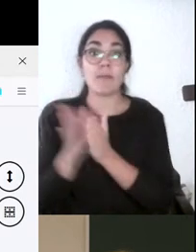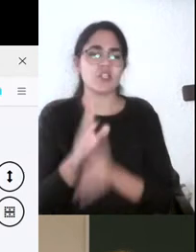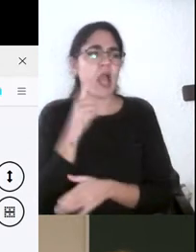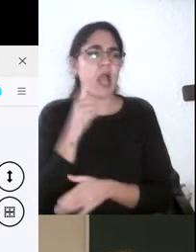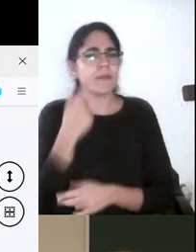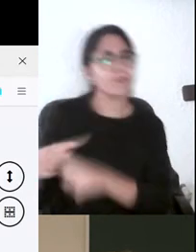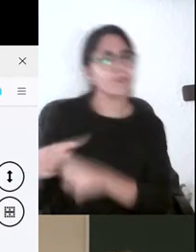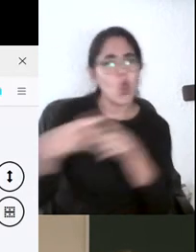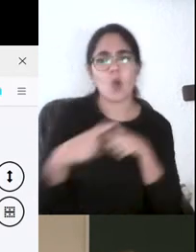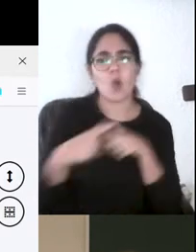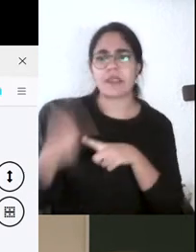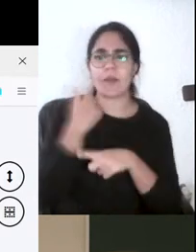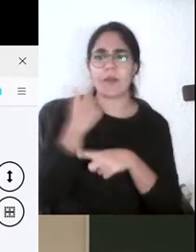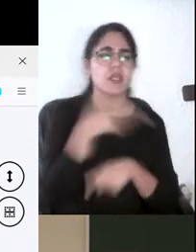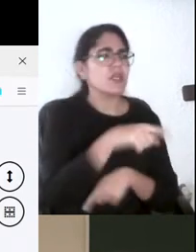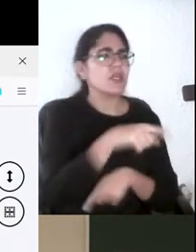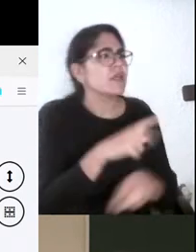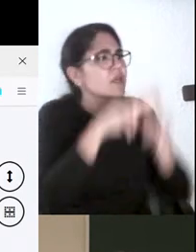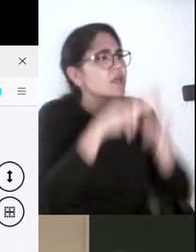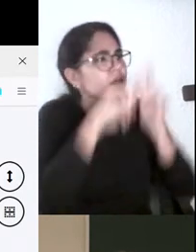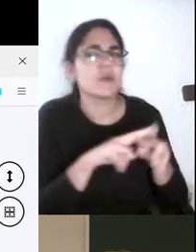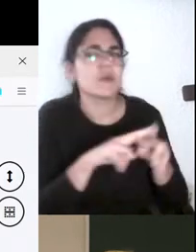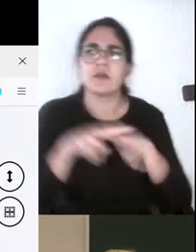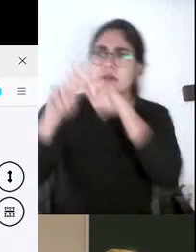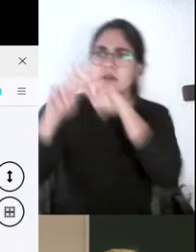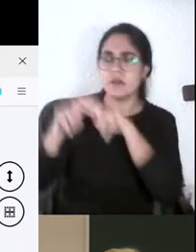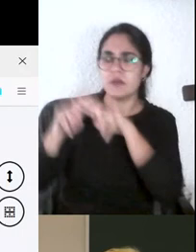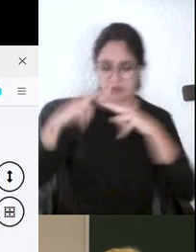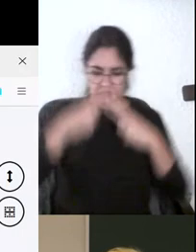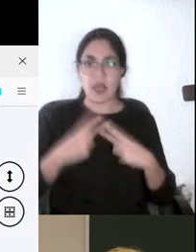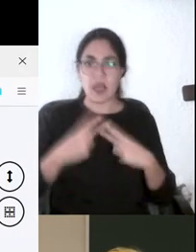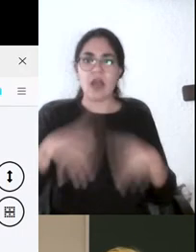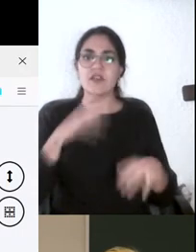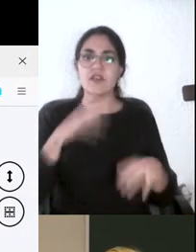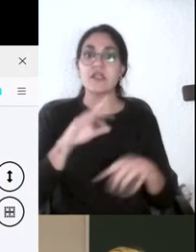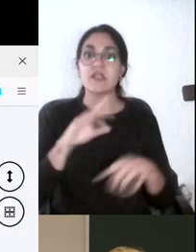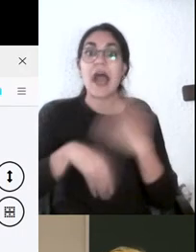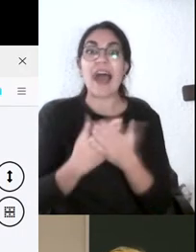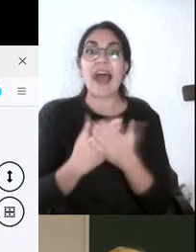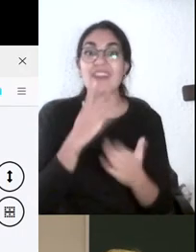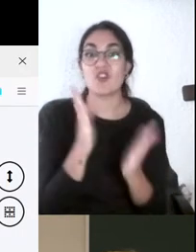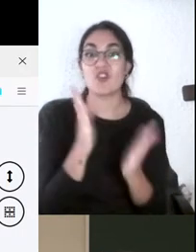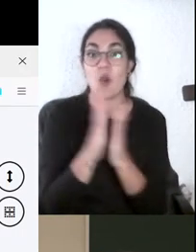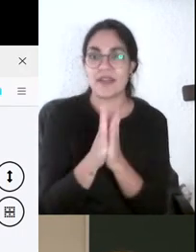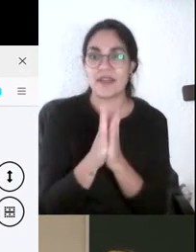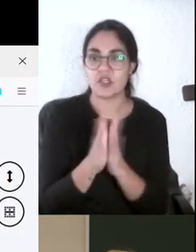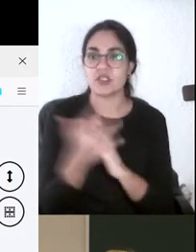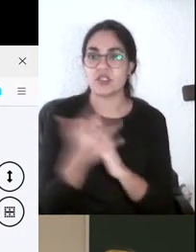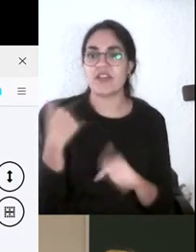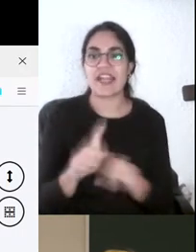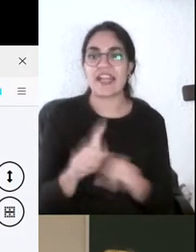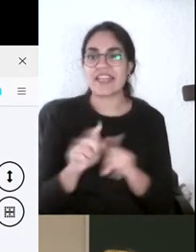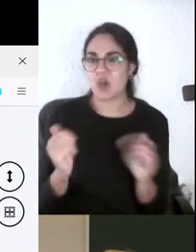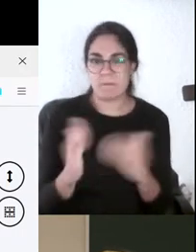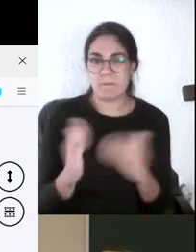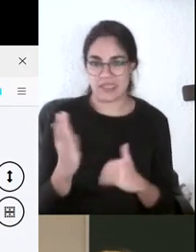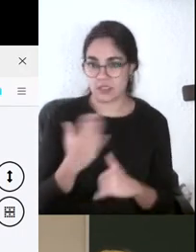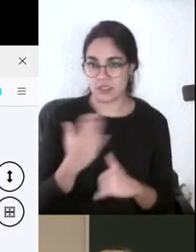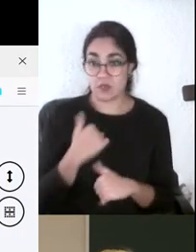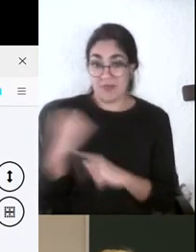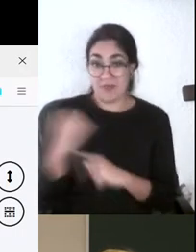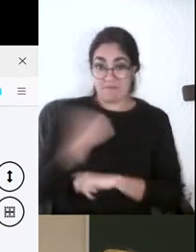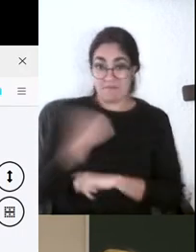hacen otros compañeros además cada vez que hago eso veo que los compañeros suelen ser mucho más críticos de lo que puedo ser yo por tanto eh